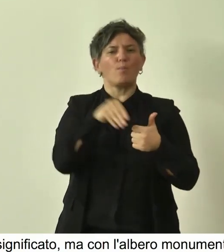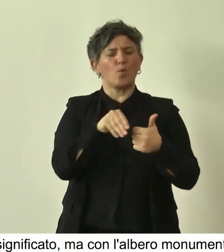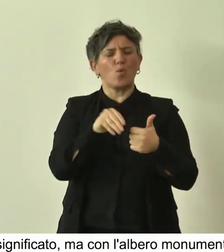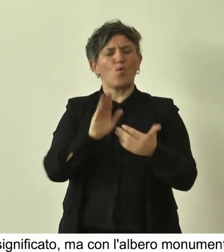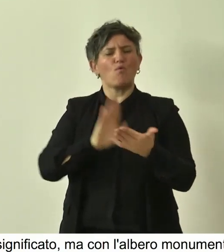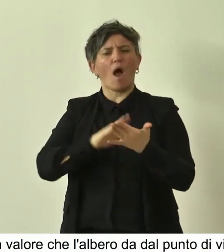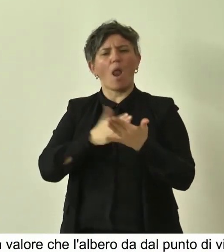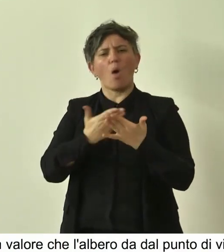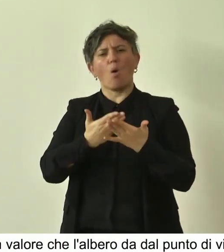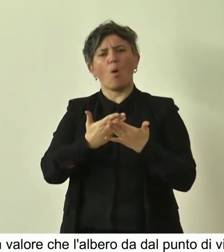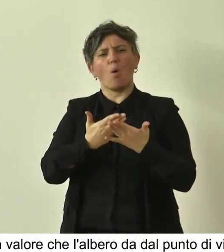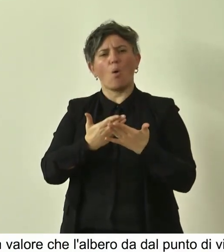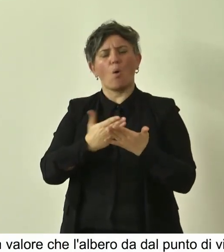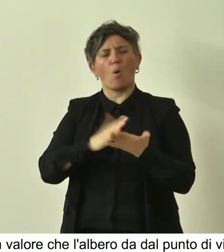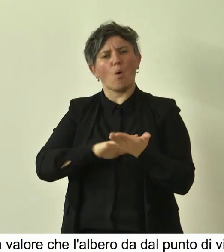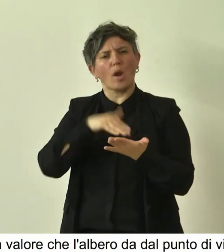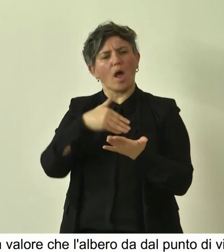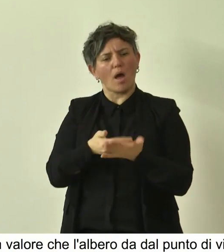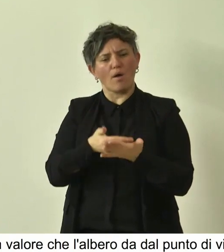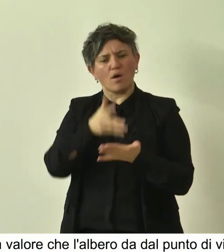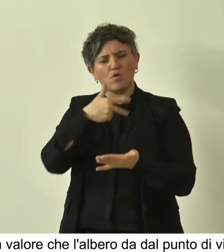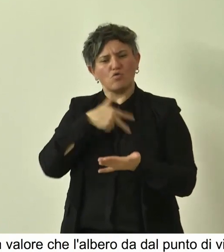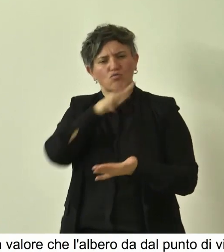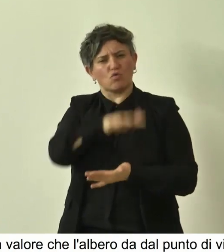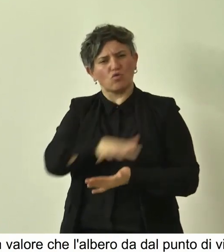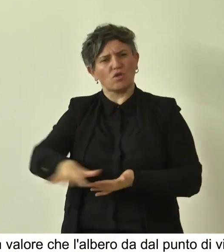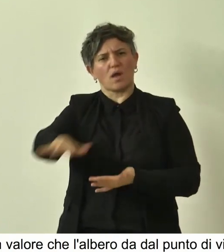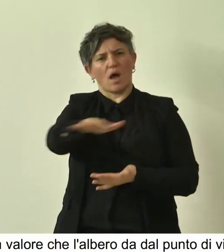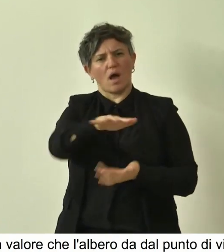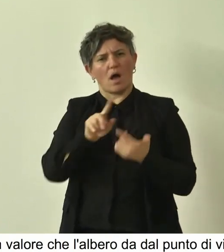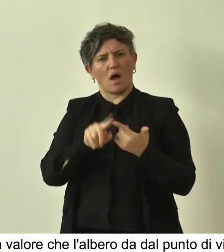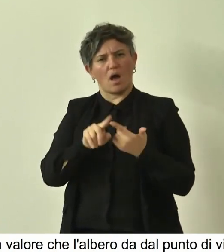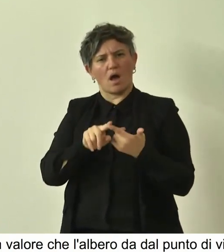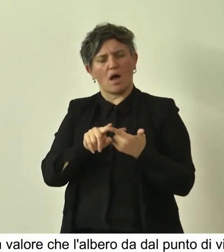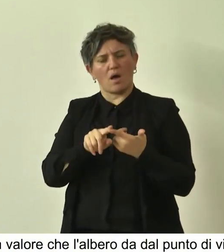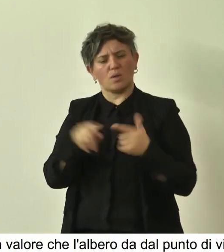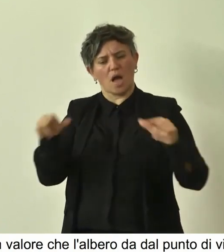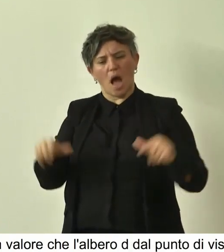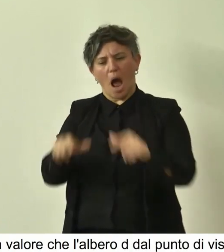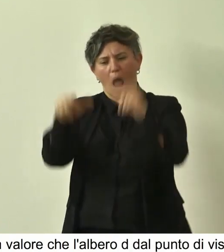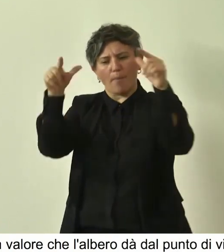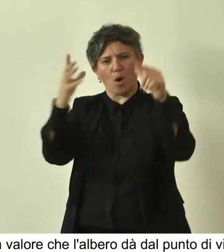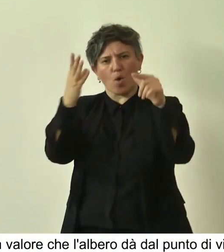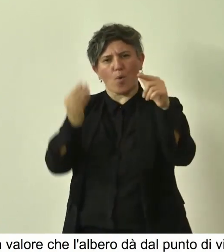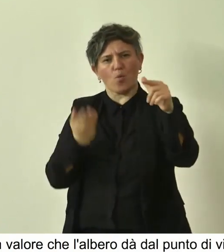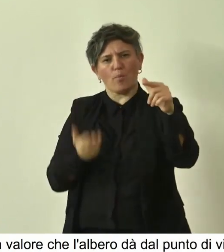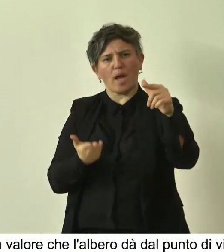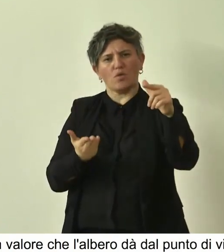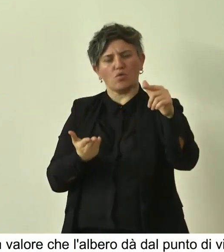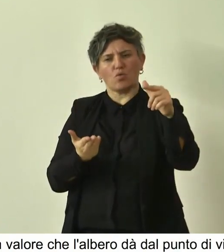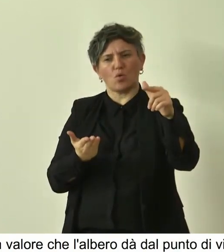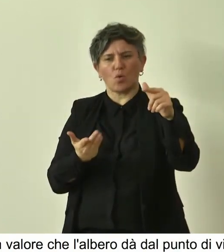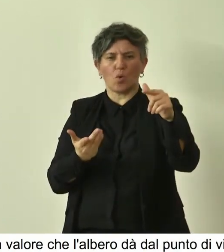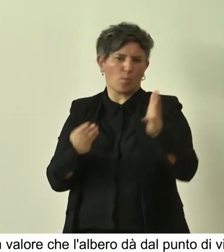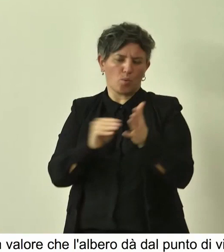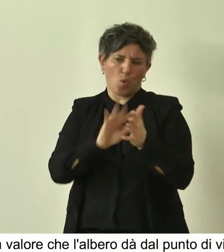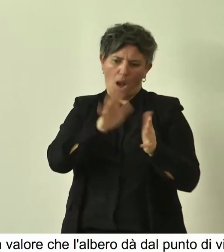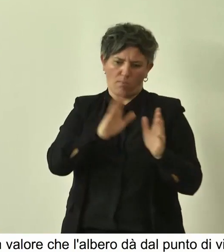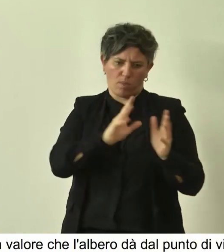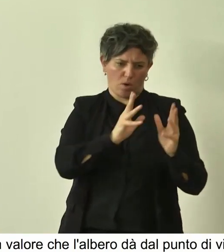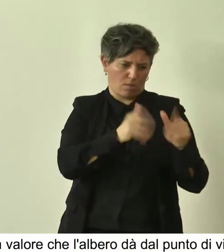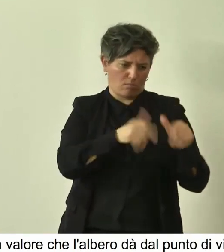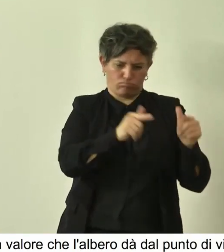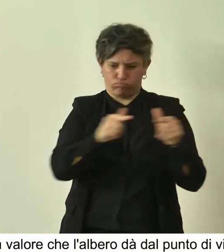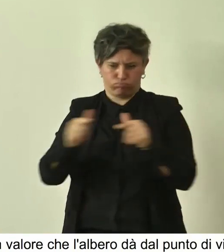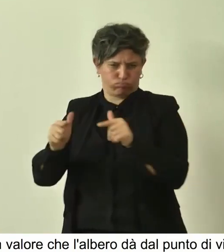proprio della società, nel senso l'albero monumentale e l'insieme degli alberi monumentali abbiamo visto il lavoro